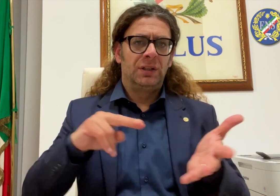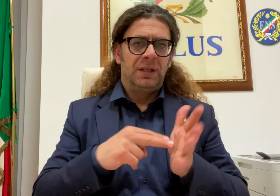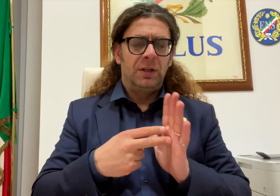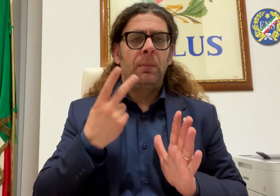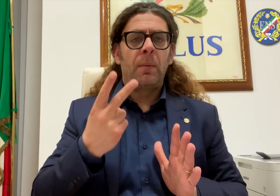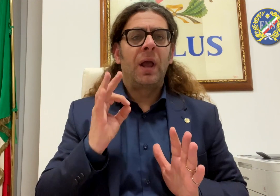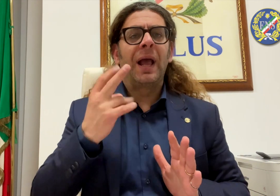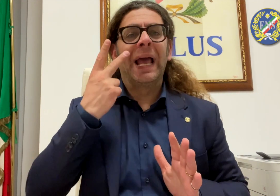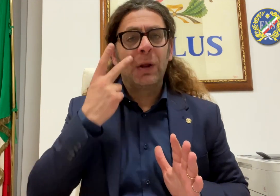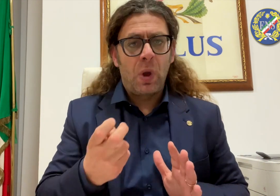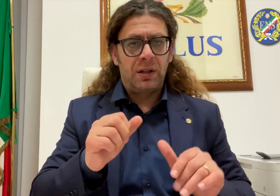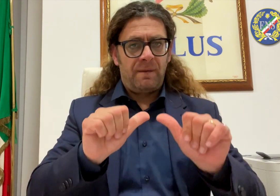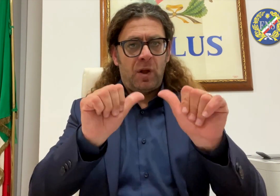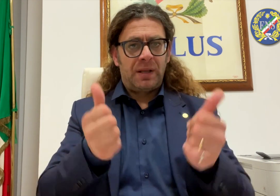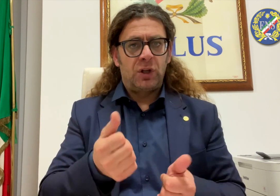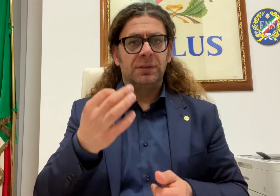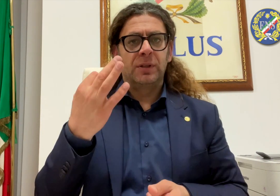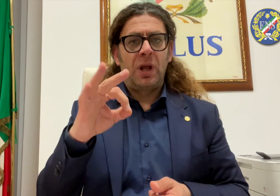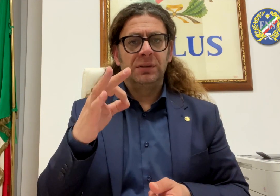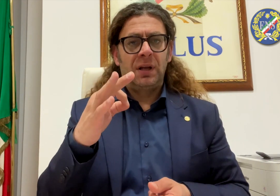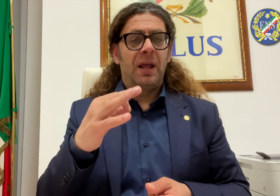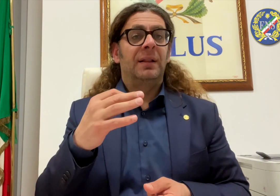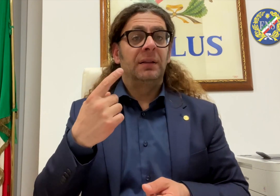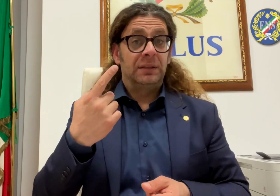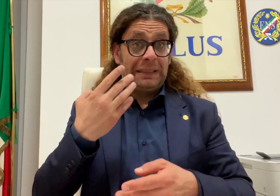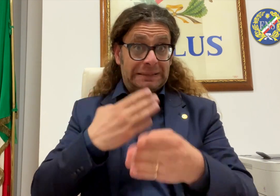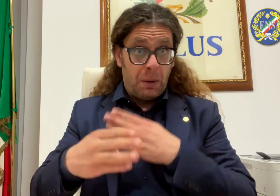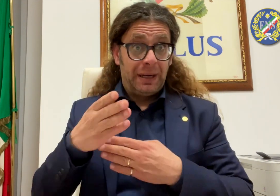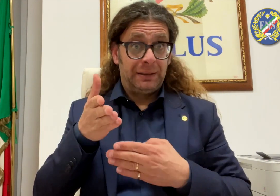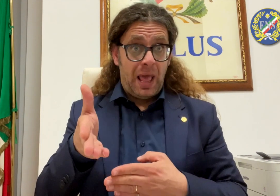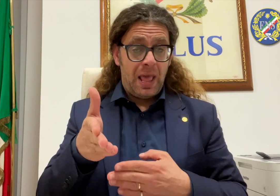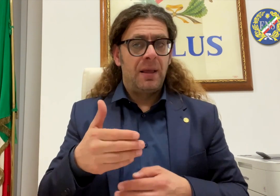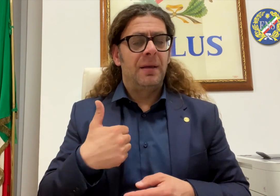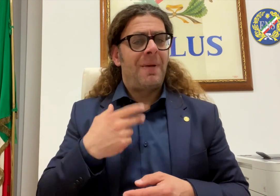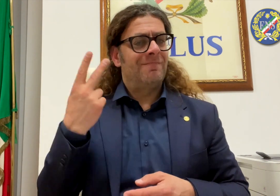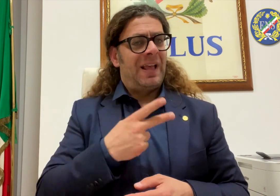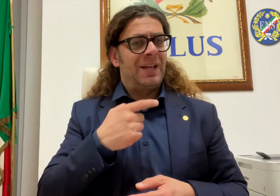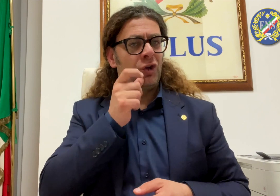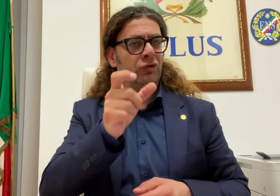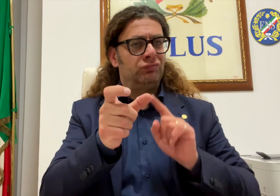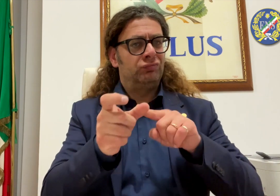affiancare studenti con disabilità creando delle enormi difficoltà. Inoltre i docenti di sostegno